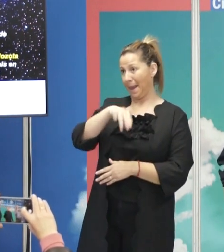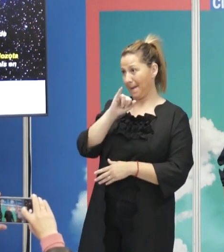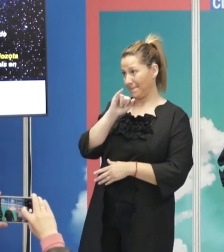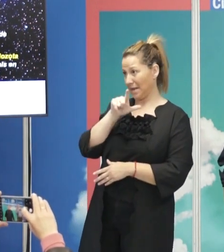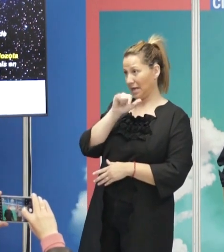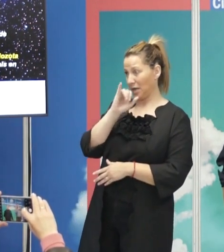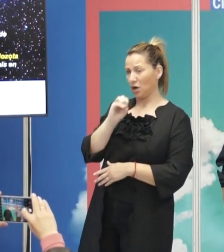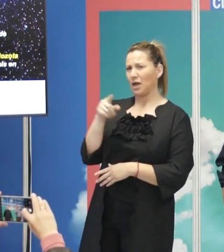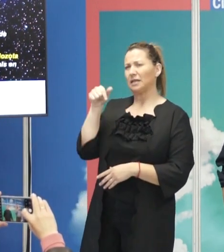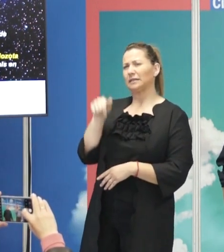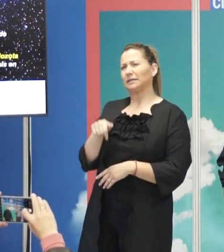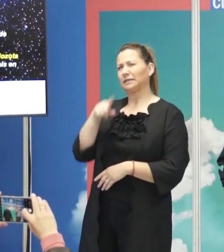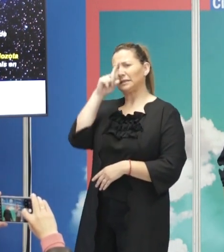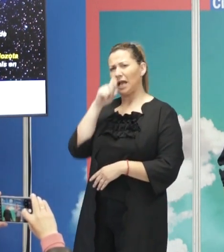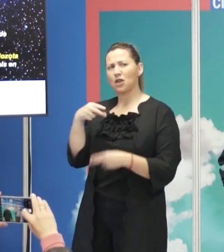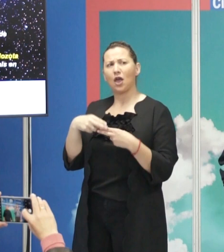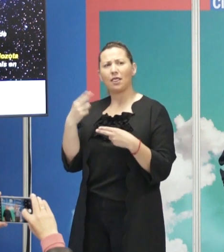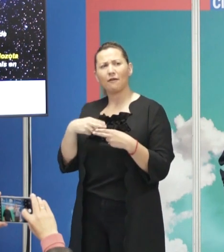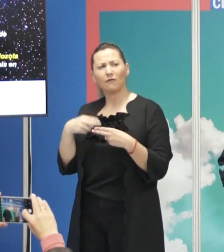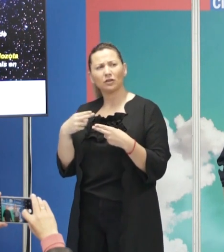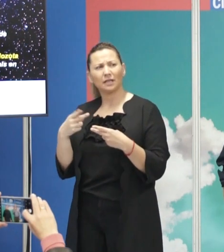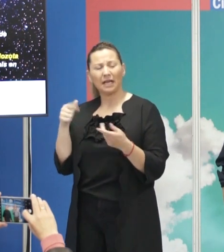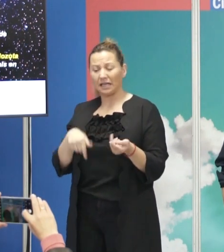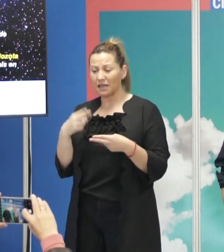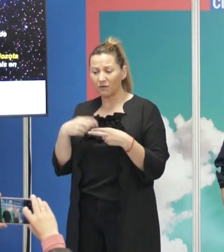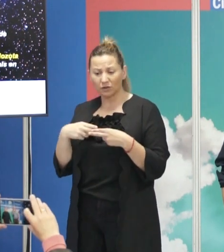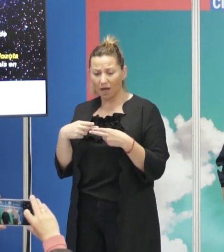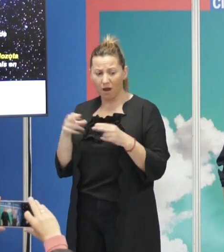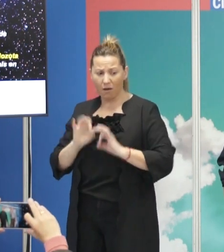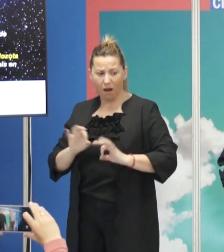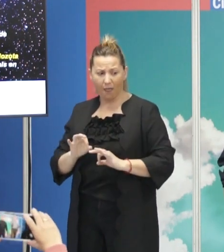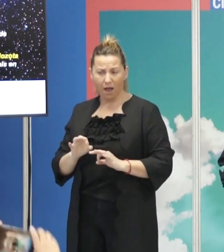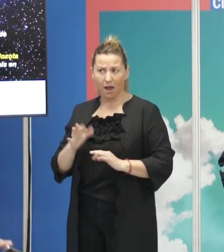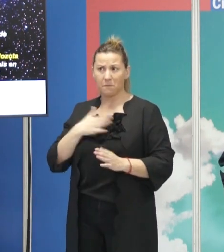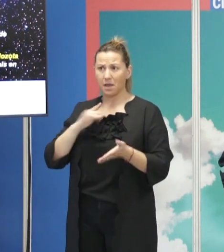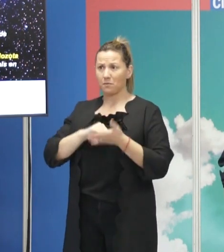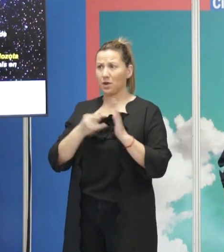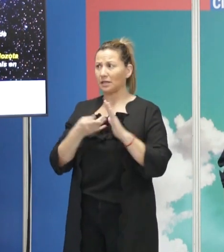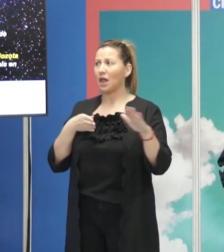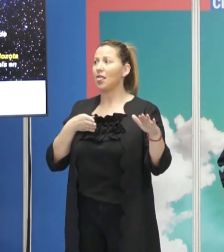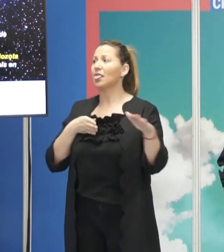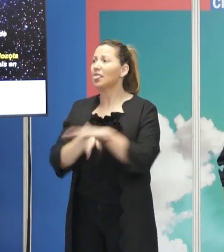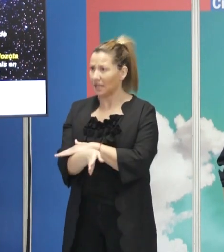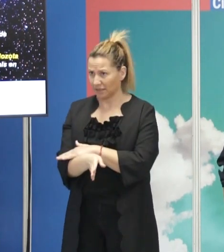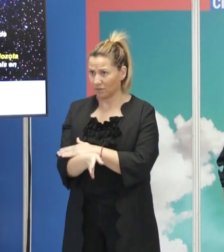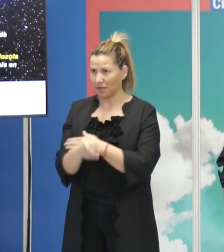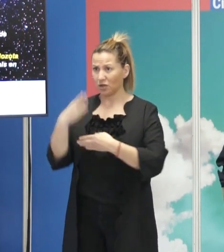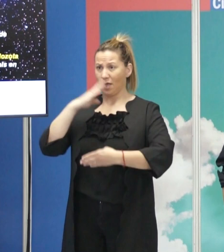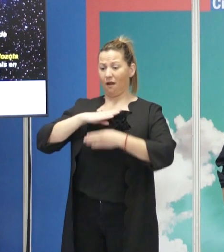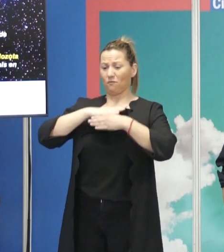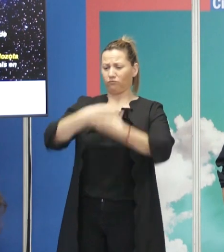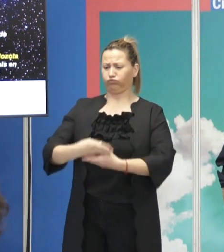sanificación. Este año es de frontera y de frontera aquí no hay nada. De hecho yo con mi proyecto astrocesivo lo que trato es de derribar fronteras, no de